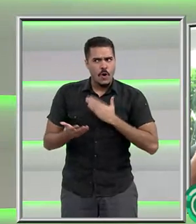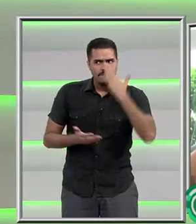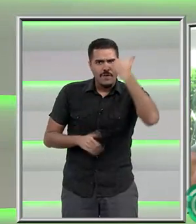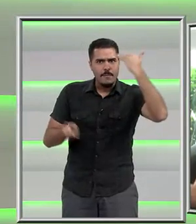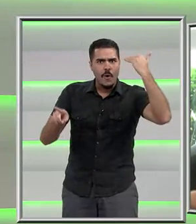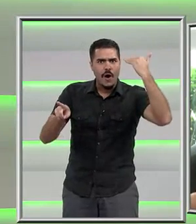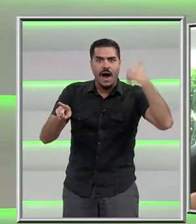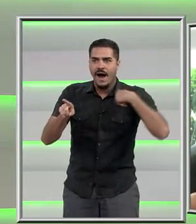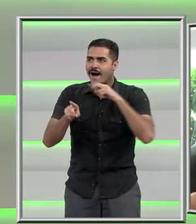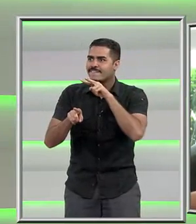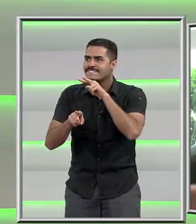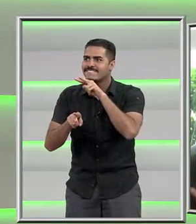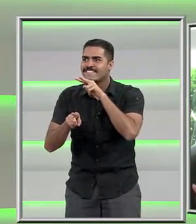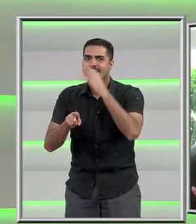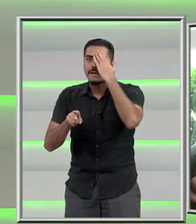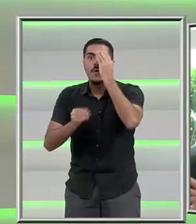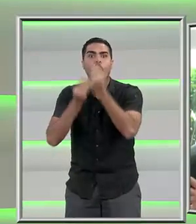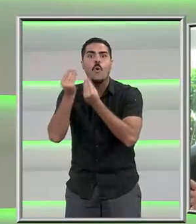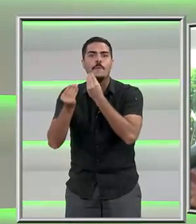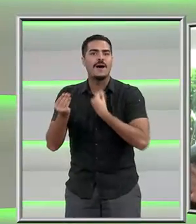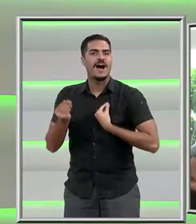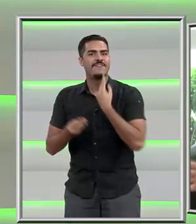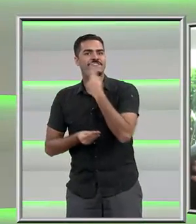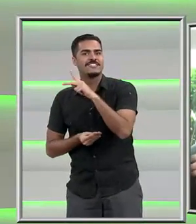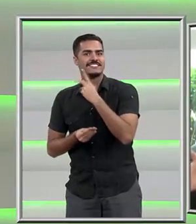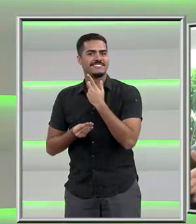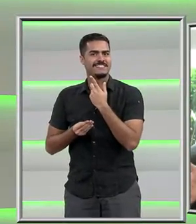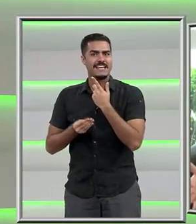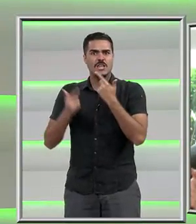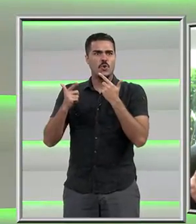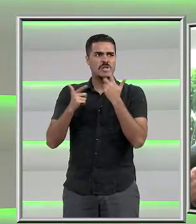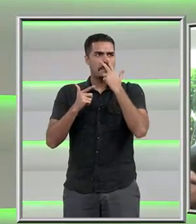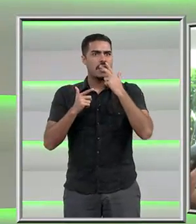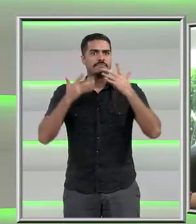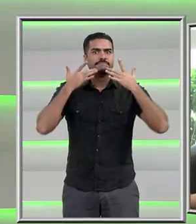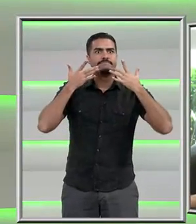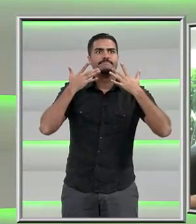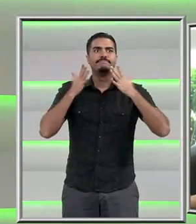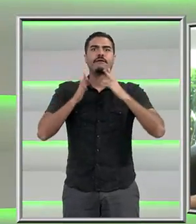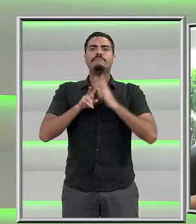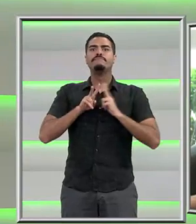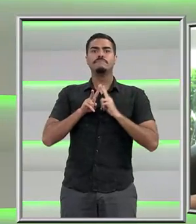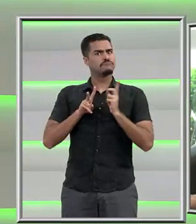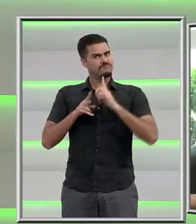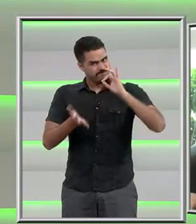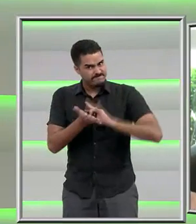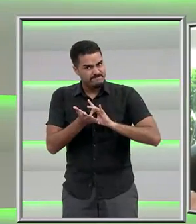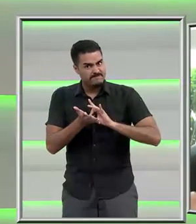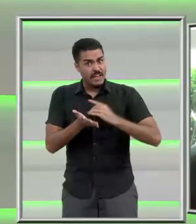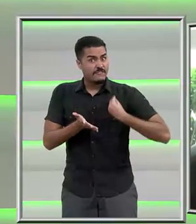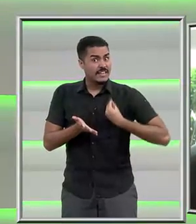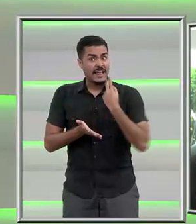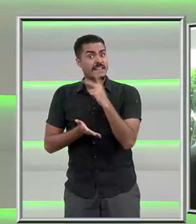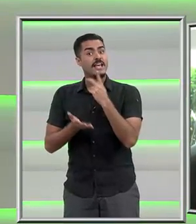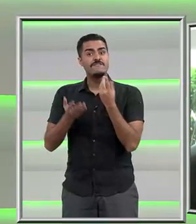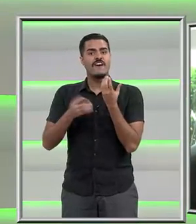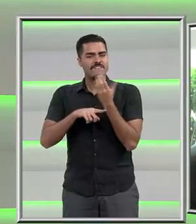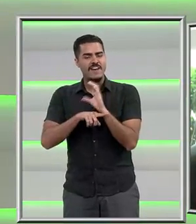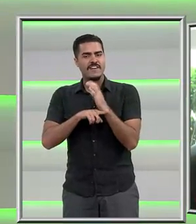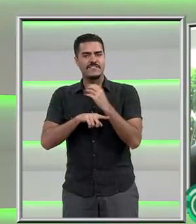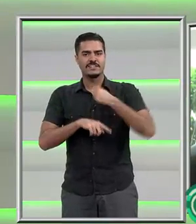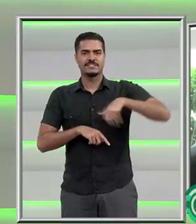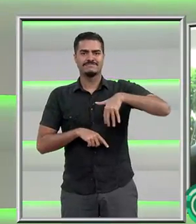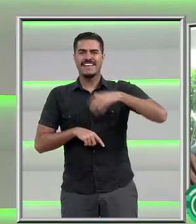pessoal e corrida deles sem roteiro, porque é realmente a vida deles que eles botam no Snapchat. Não é tipo Instagram.